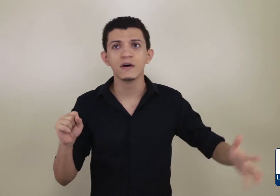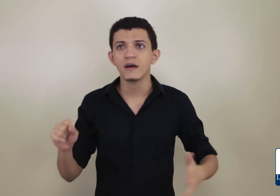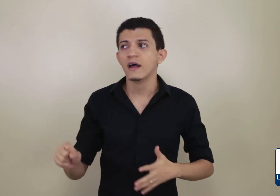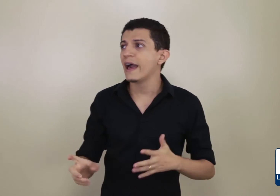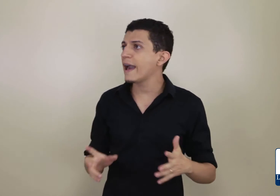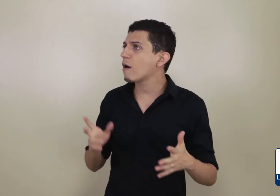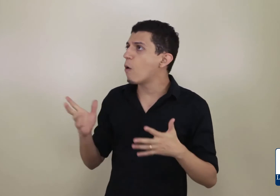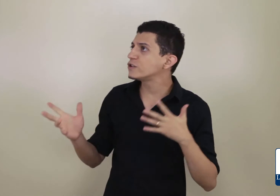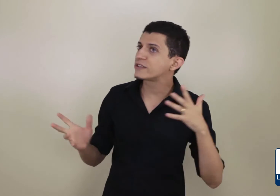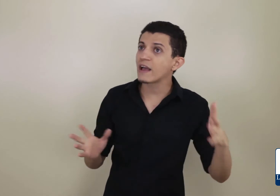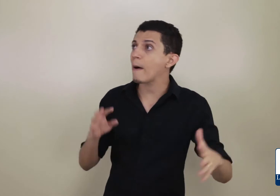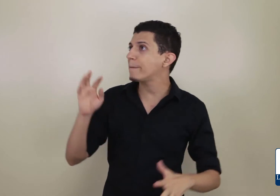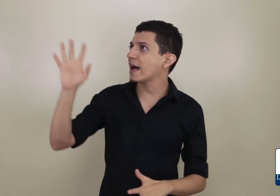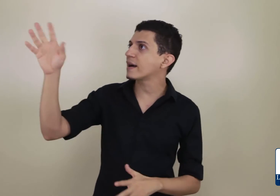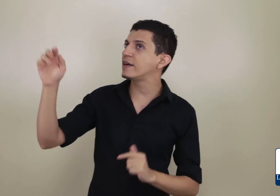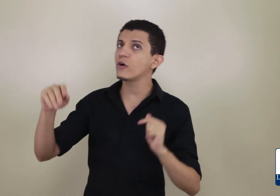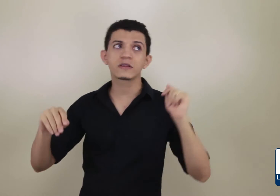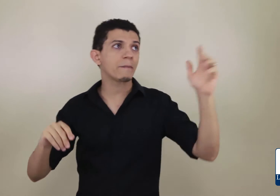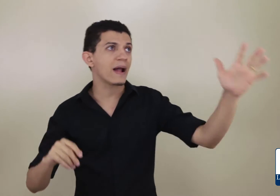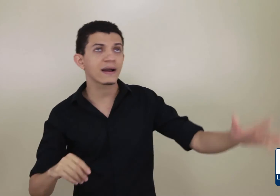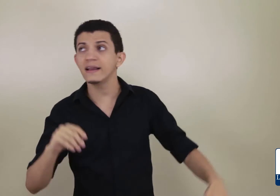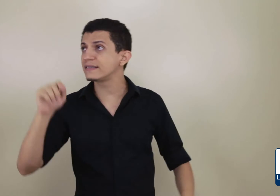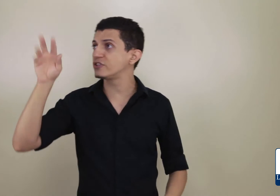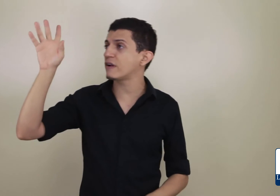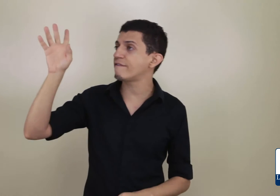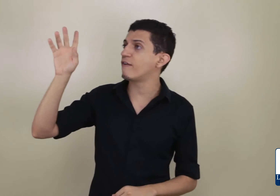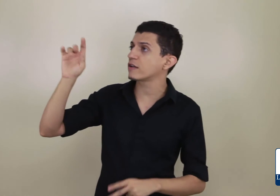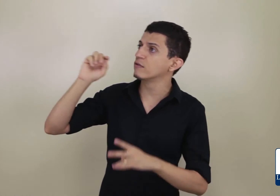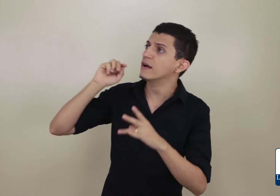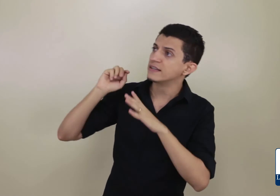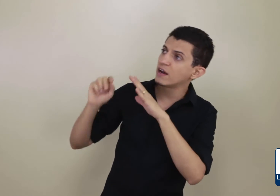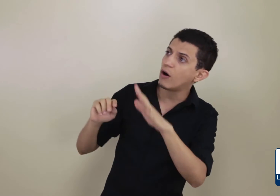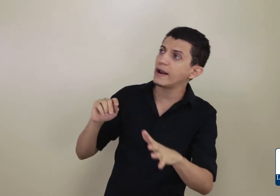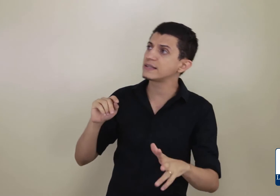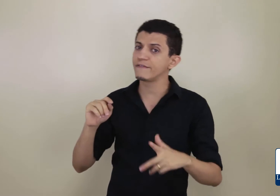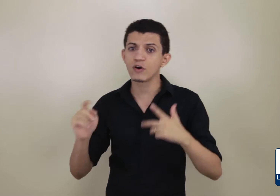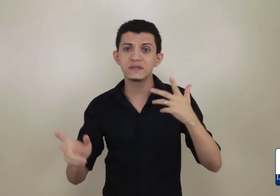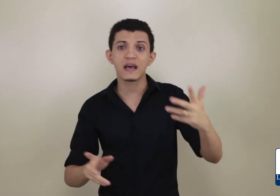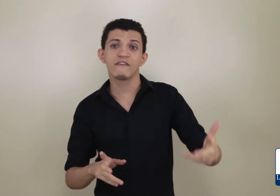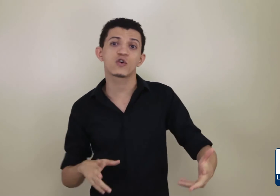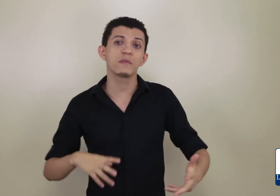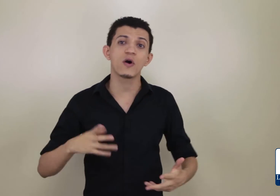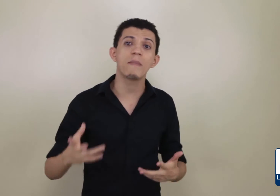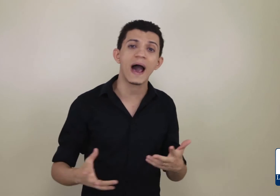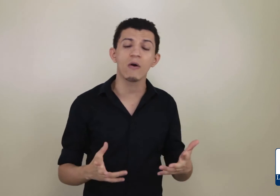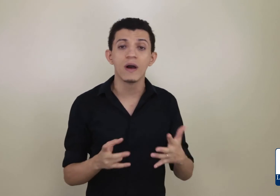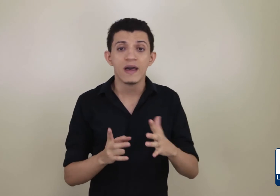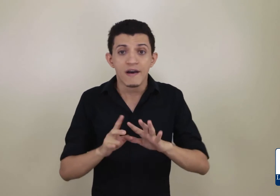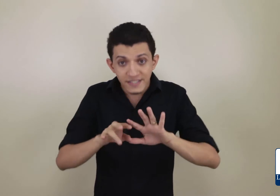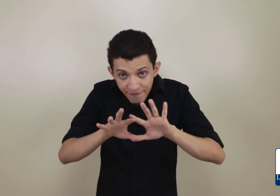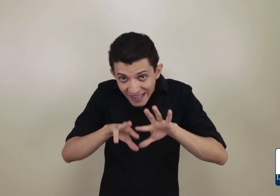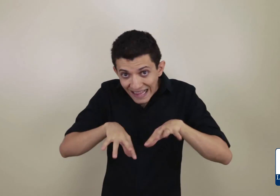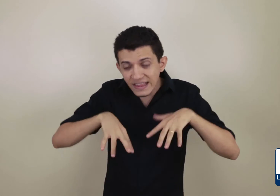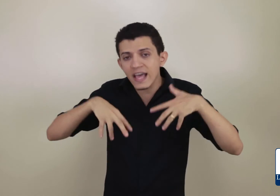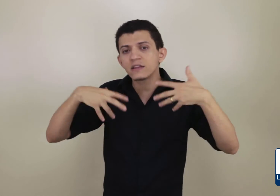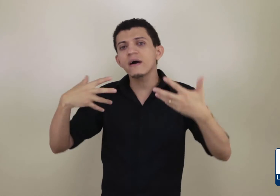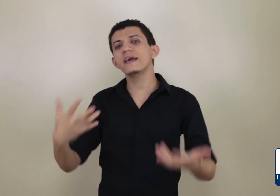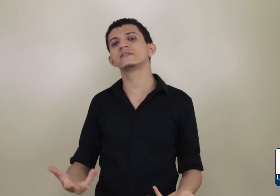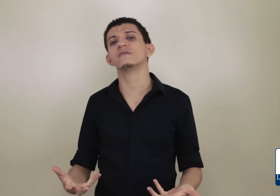onde tem uma placa aqui, outra placa ali. Você tira a foto, você olha, você fica observando como que é o bairro. Você fica atento a isso.